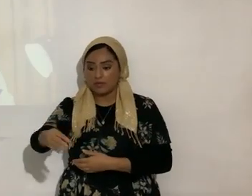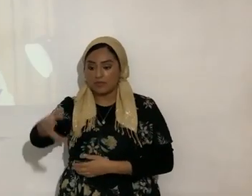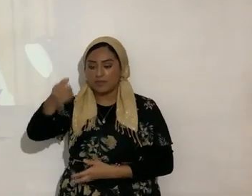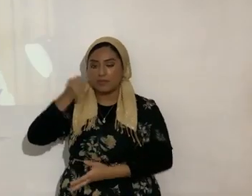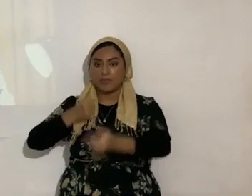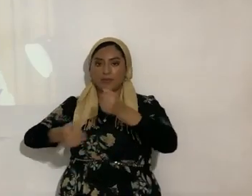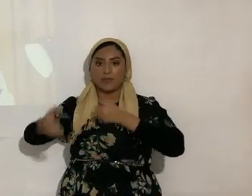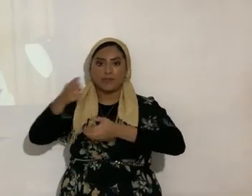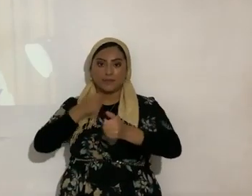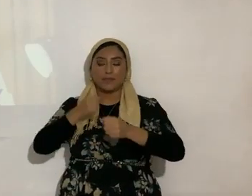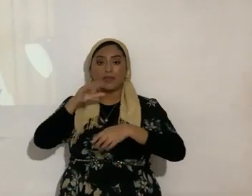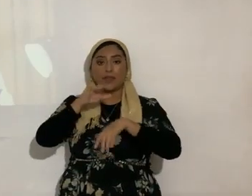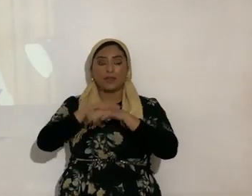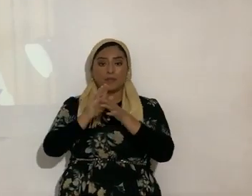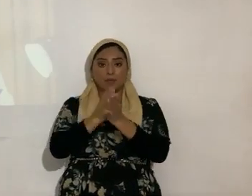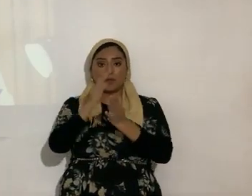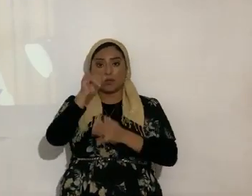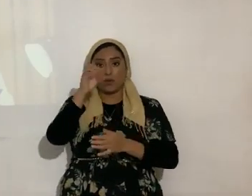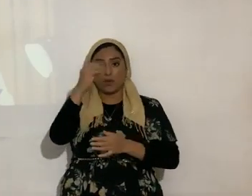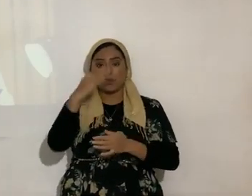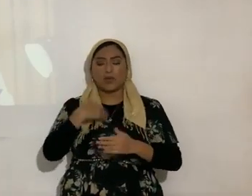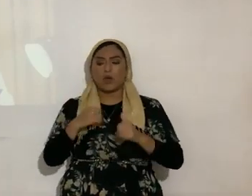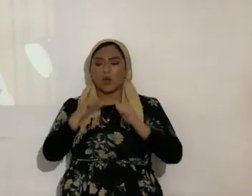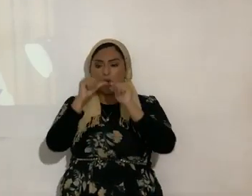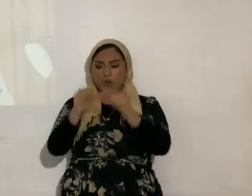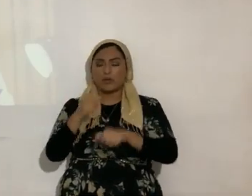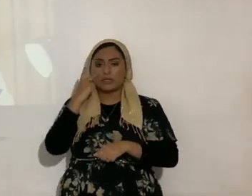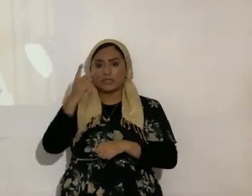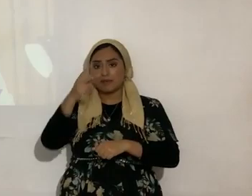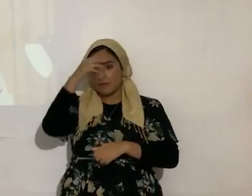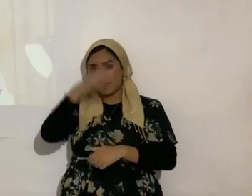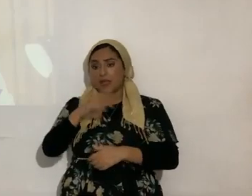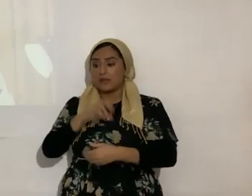y en el libro de Job dice yo siempre he visto que el que siembra maldad eso cosecha